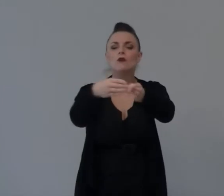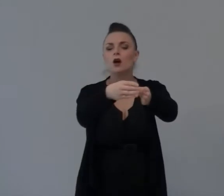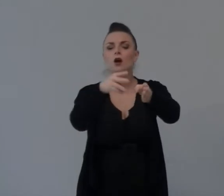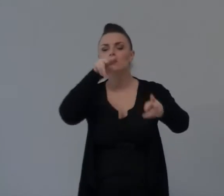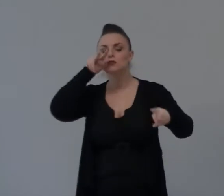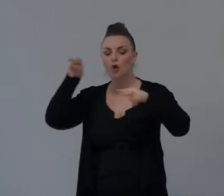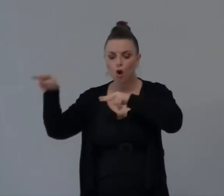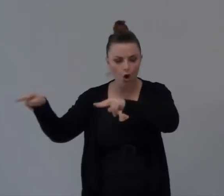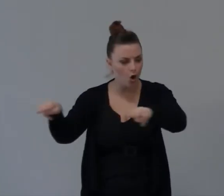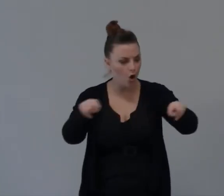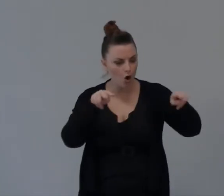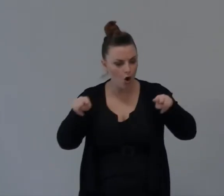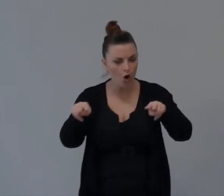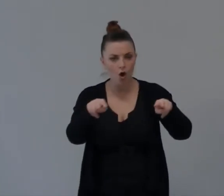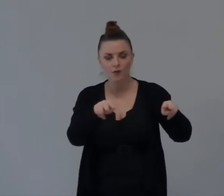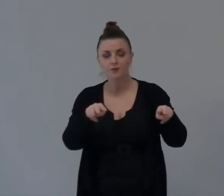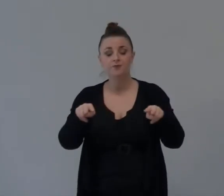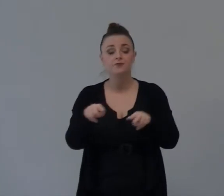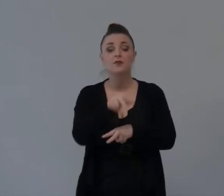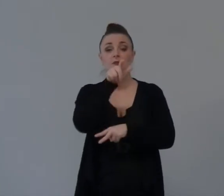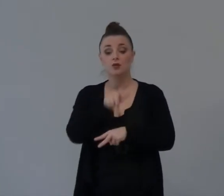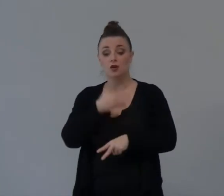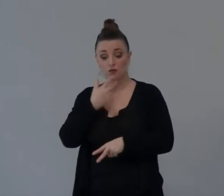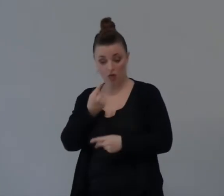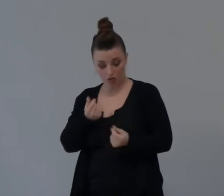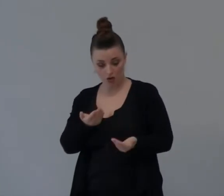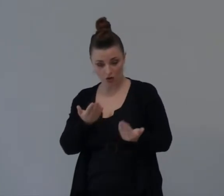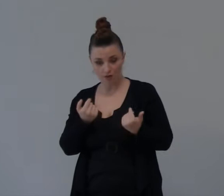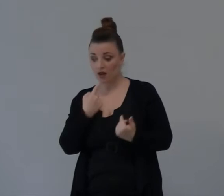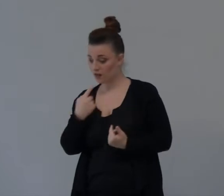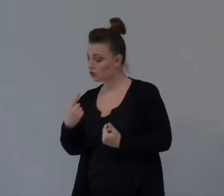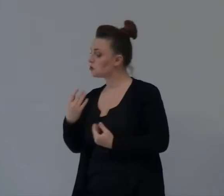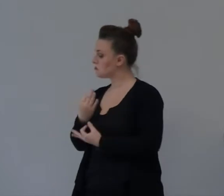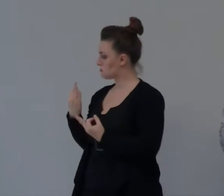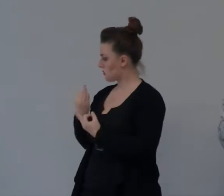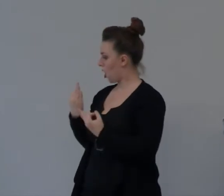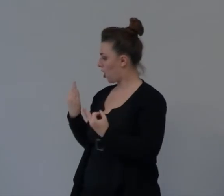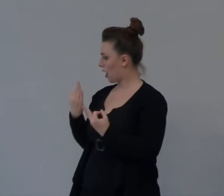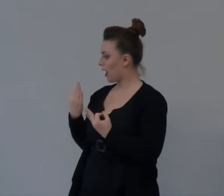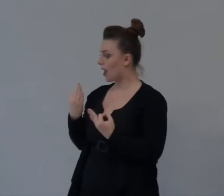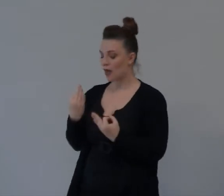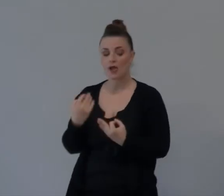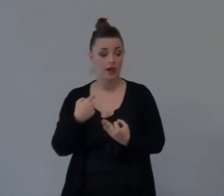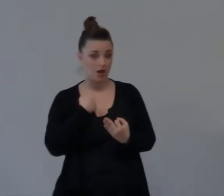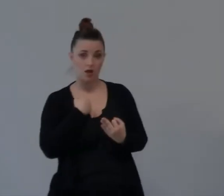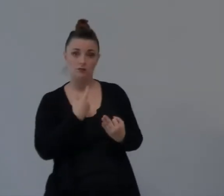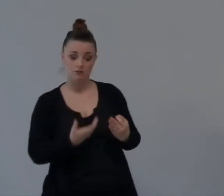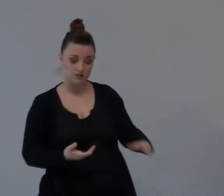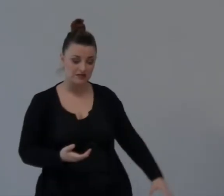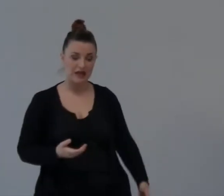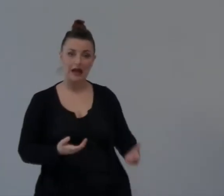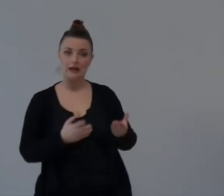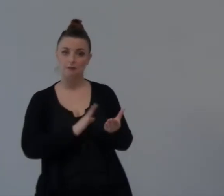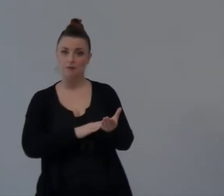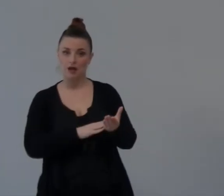La persona Che voleva Comperare Diceva Ok Mi sta bene L'altro Prendeva una scarta E gli la dava Perché simboleggiava Il